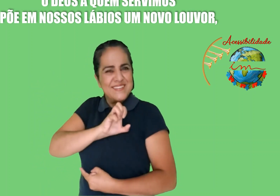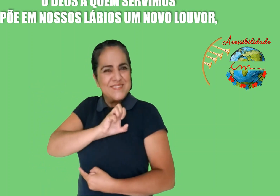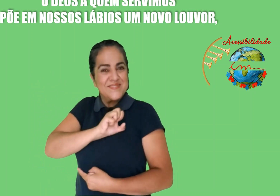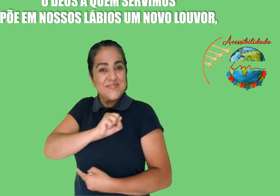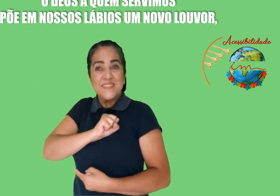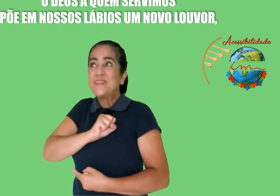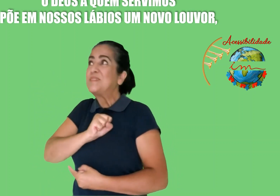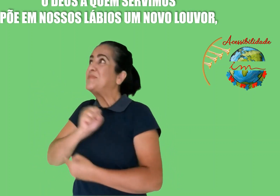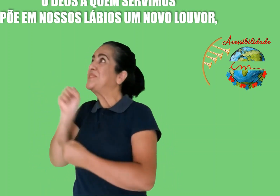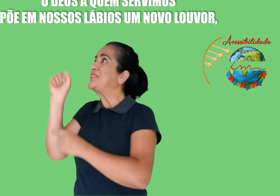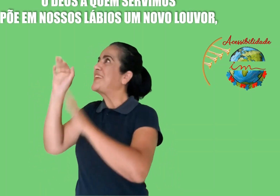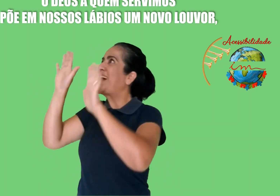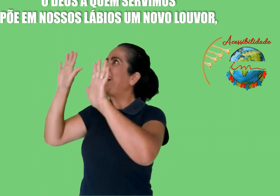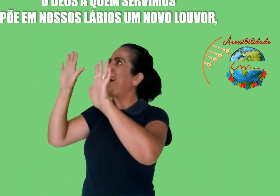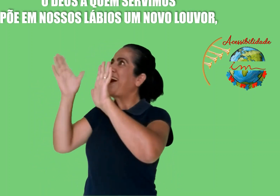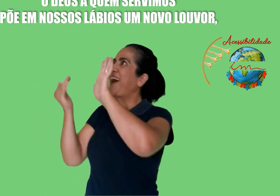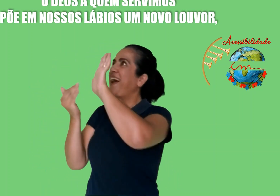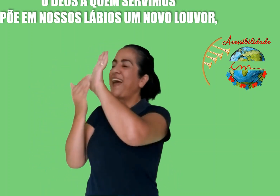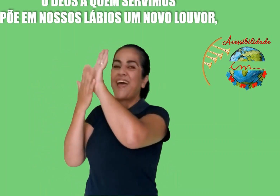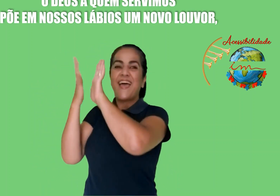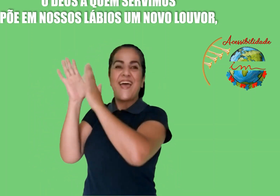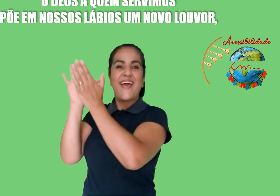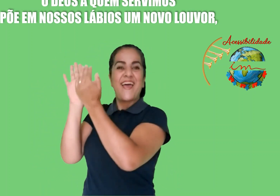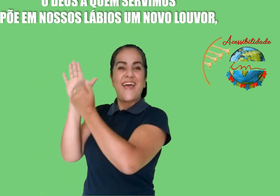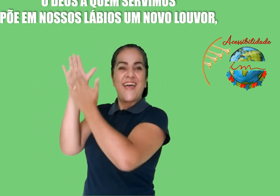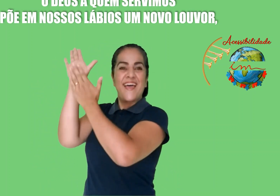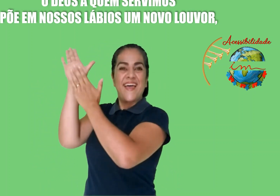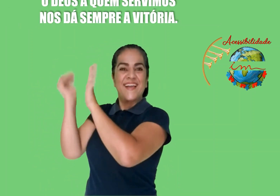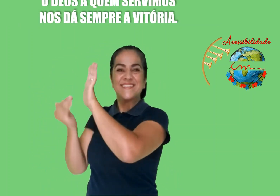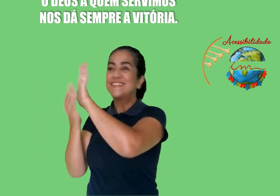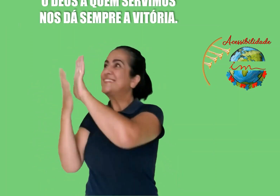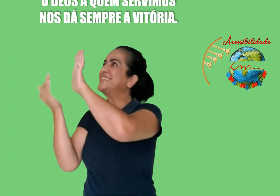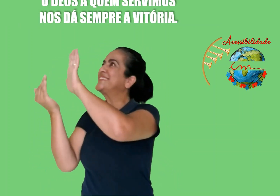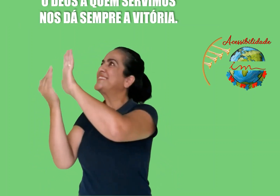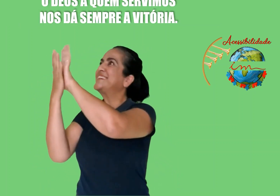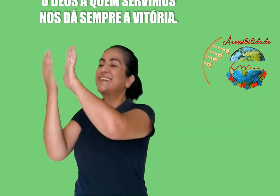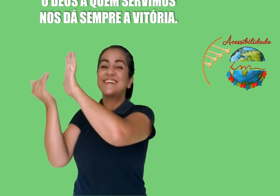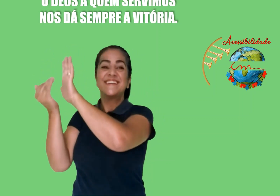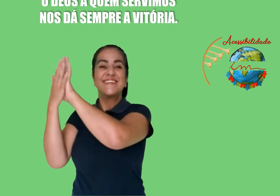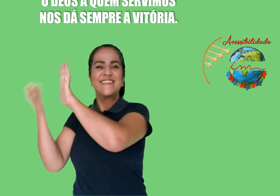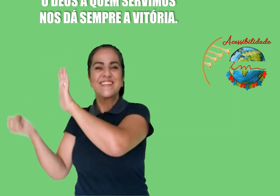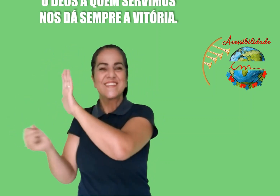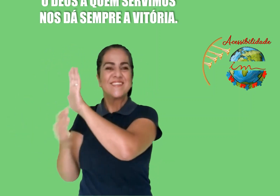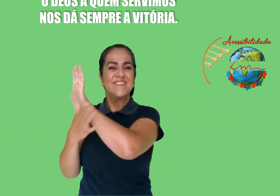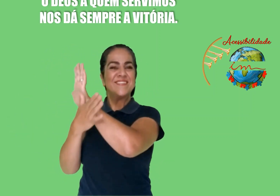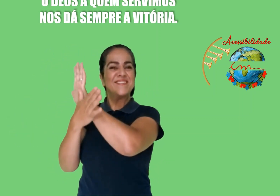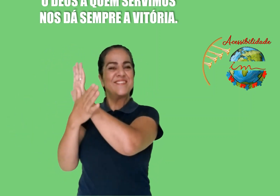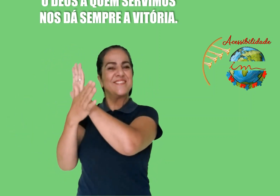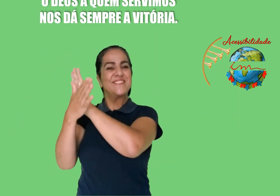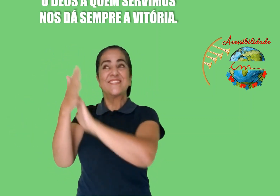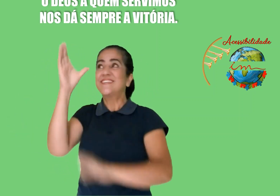um louvor O Deus a quem servimos